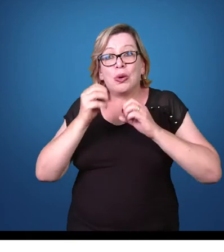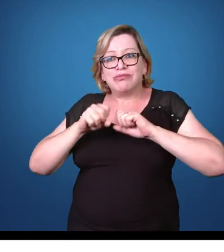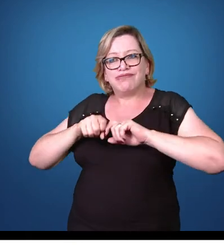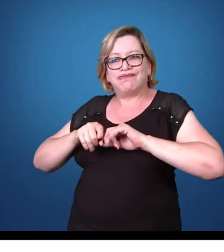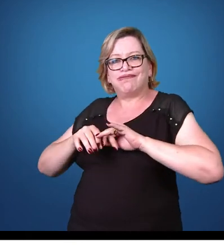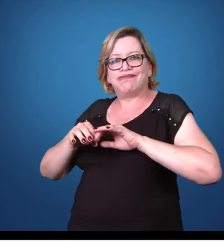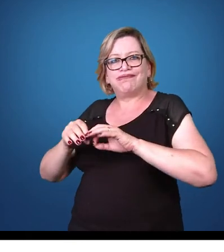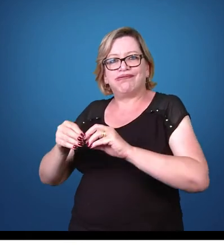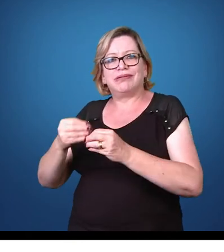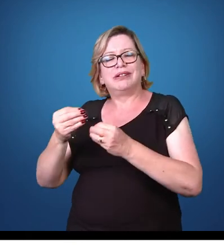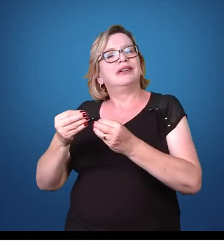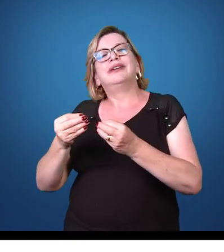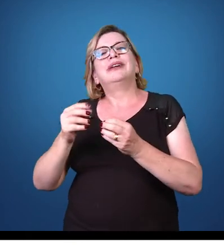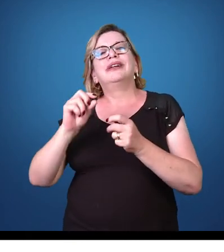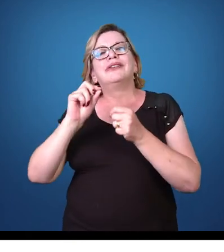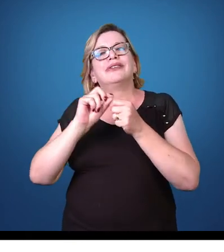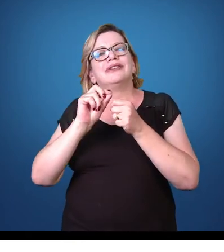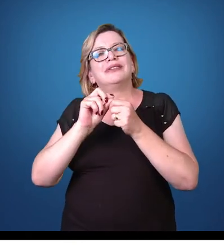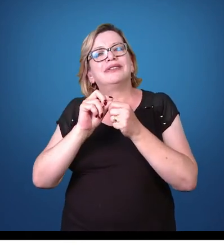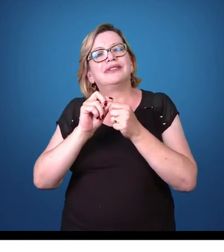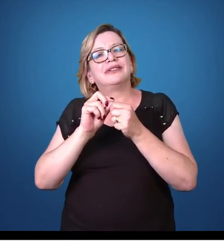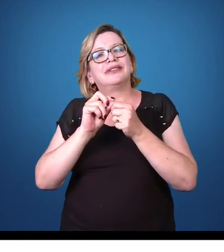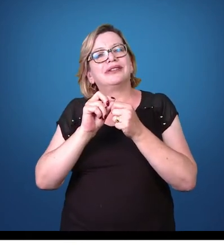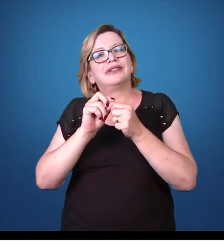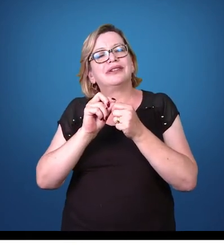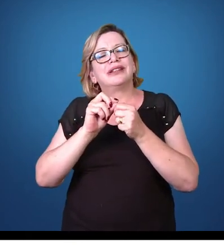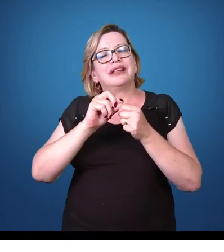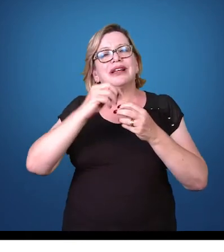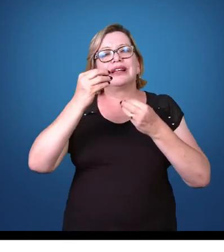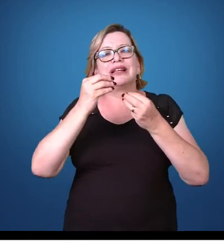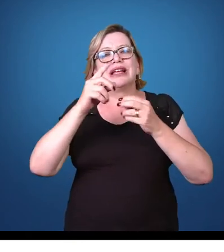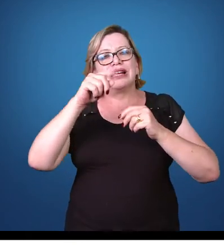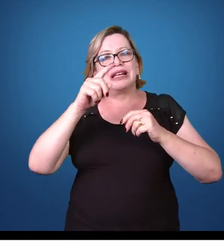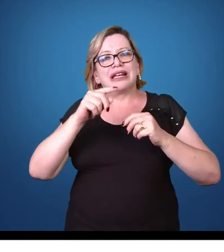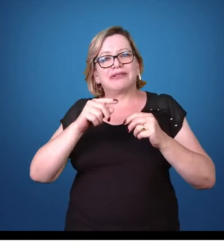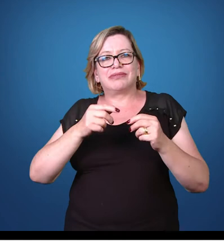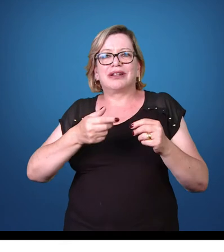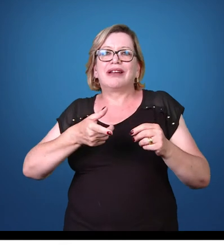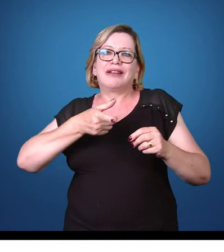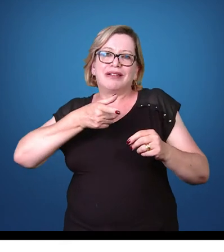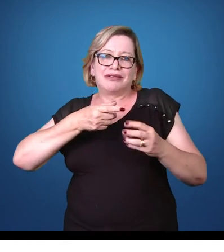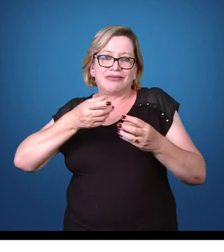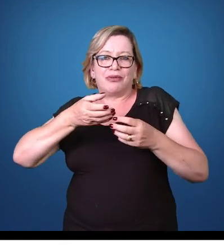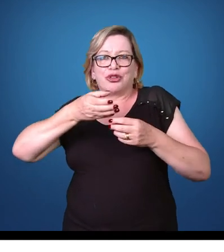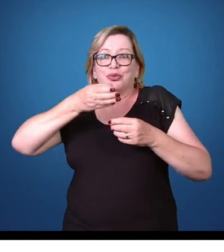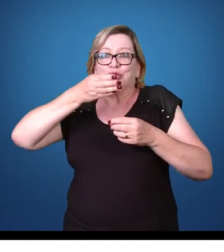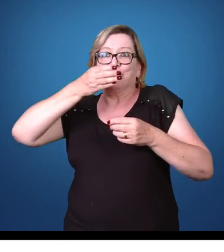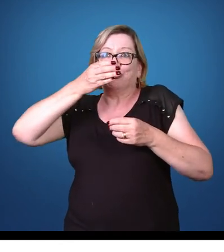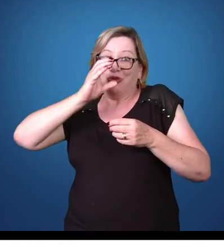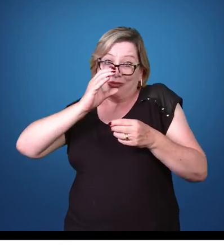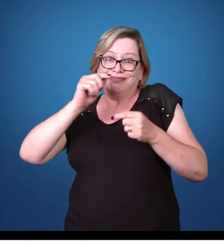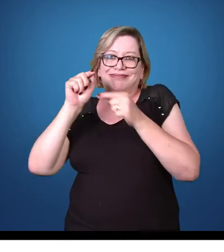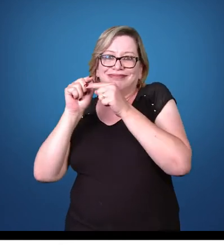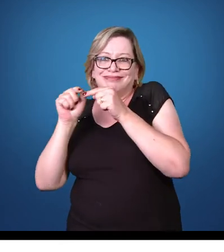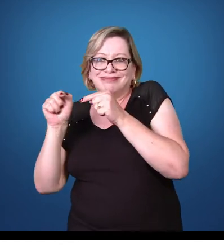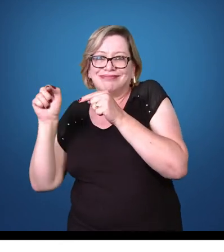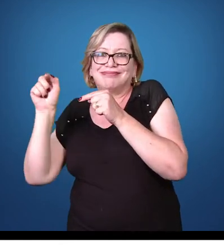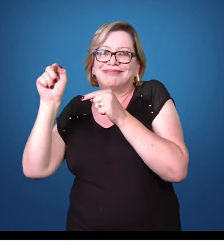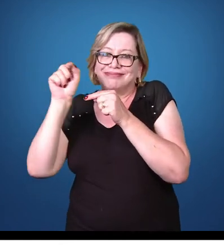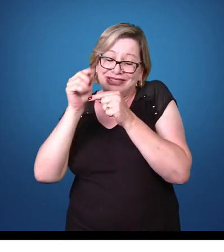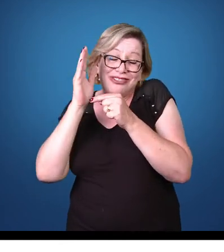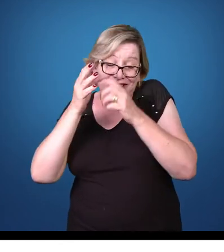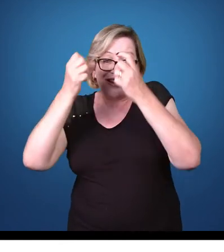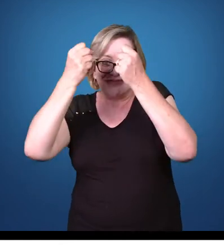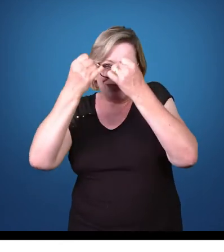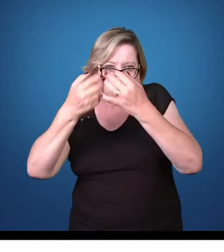como as pessoas se infectam por giardia é através da ingestão dos cistos maduros tetranucleados, como eu tinha